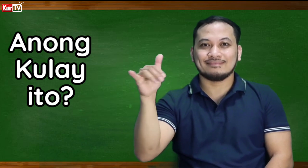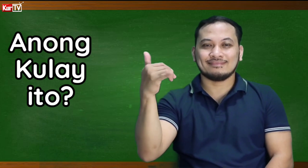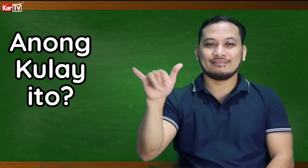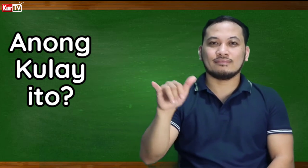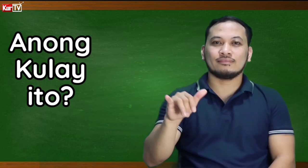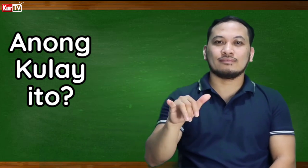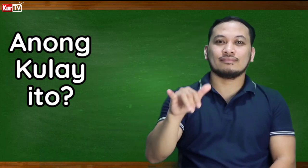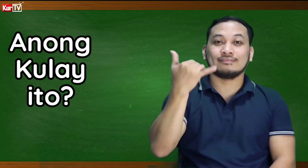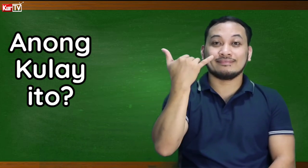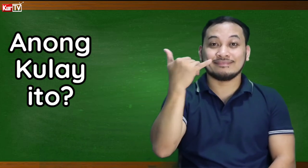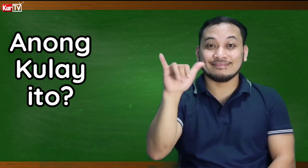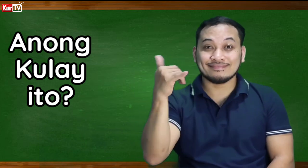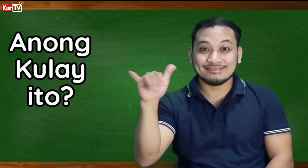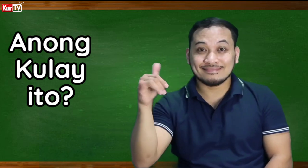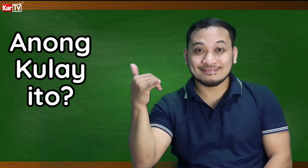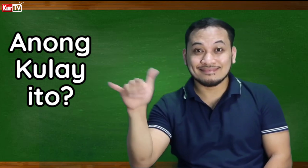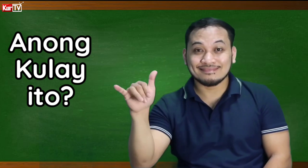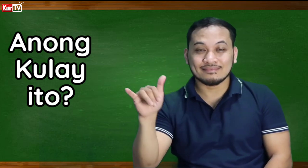vale ito y